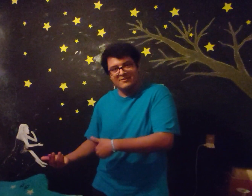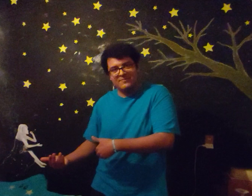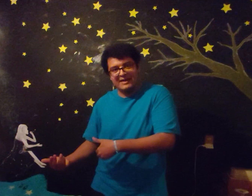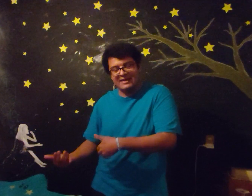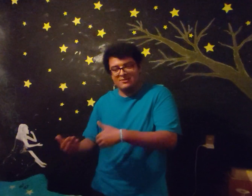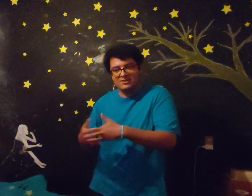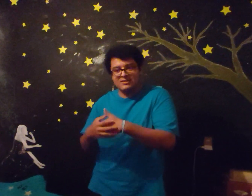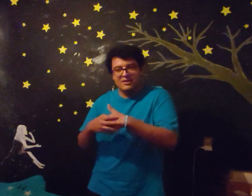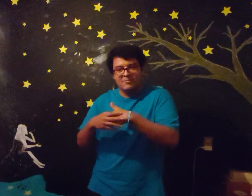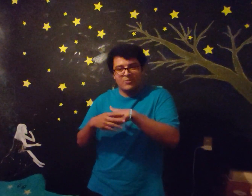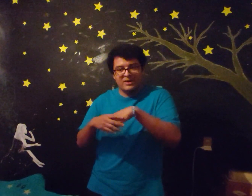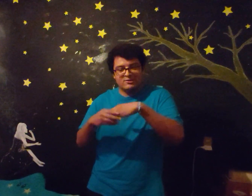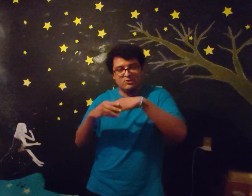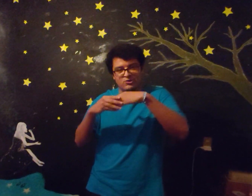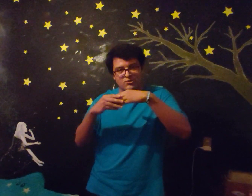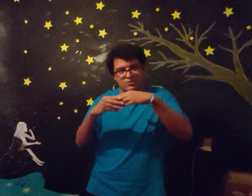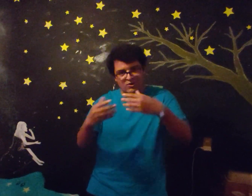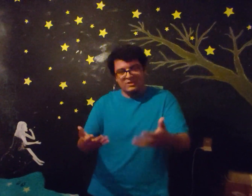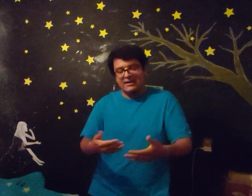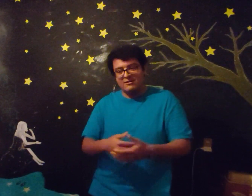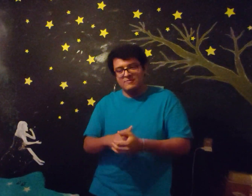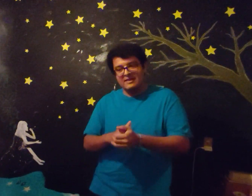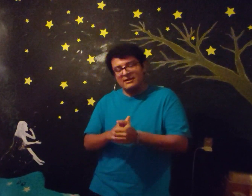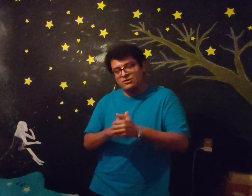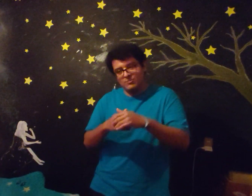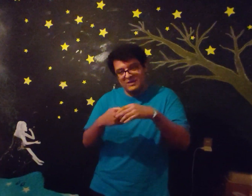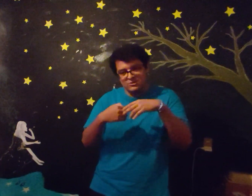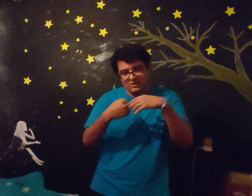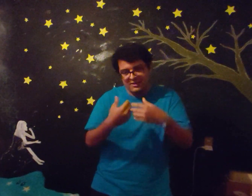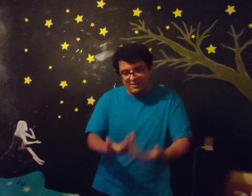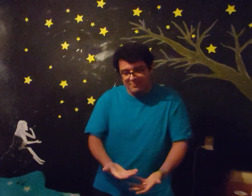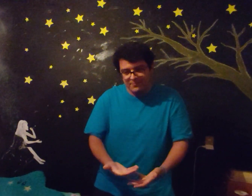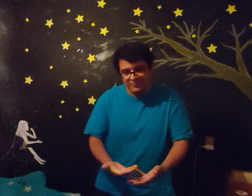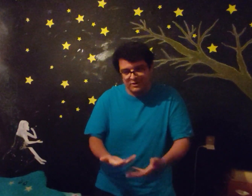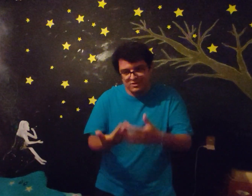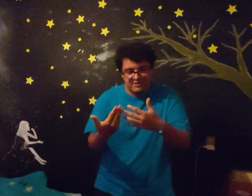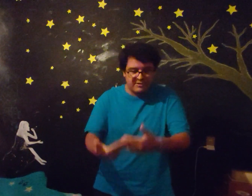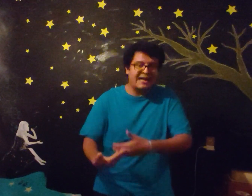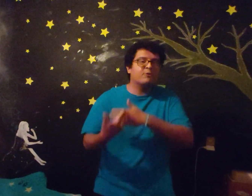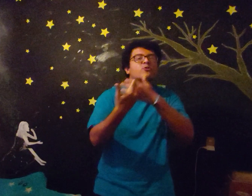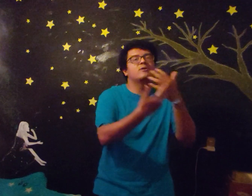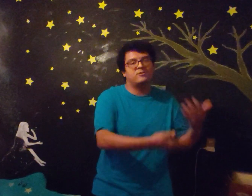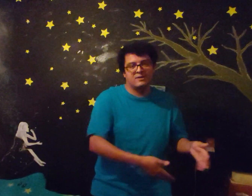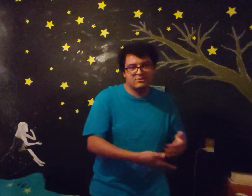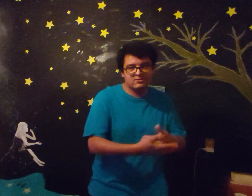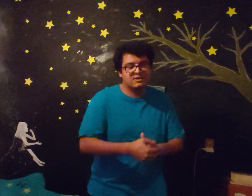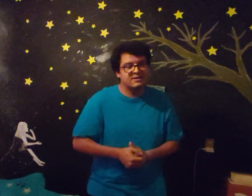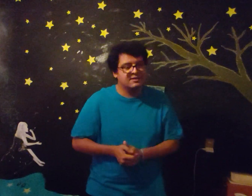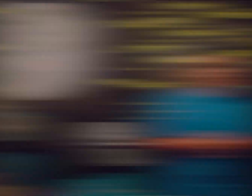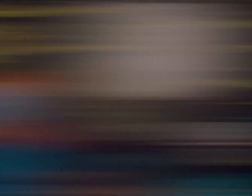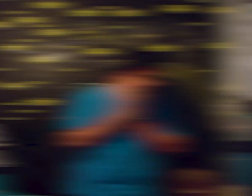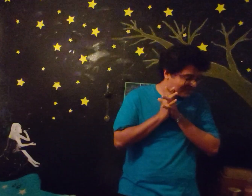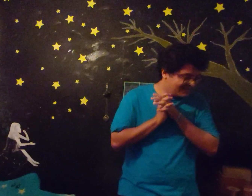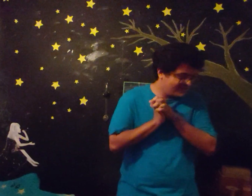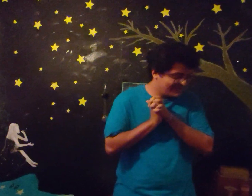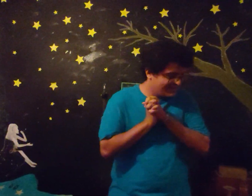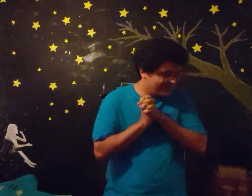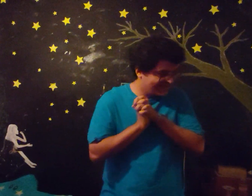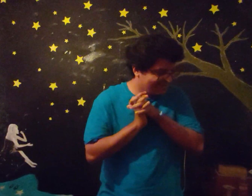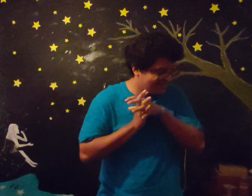Vale, entonces por eso no Ya lo habíamos platicado, yo pienso que no Pero sí va a haber algo nuevo, eso sí Irene, si nos estamos